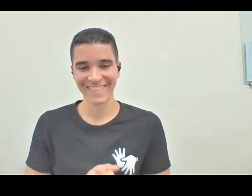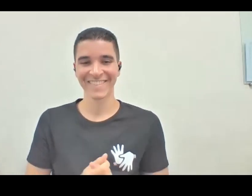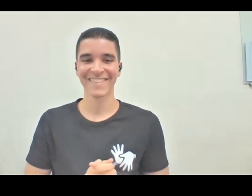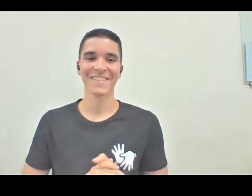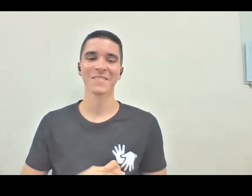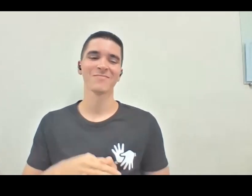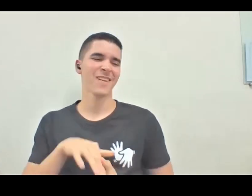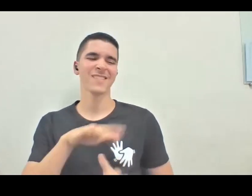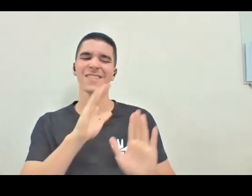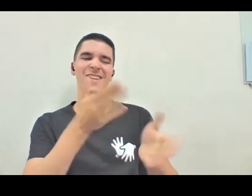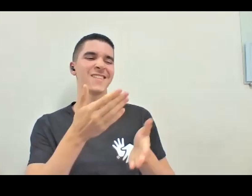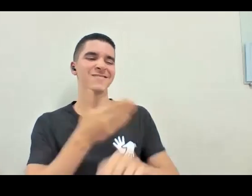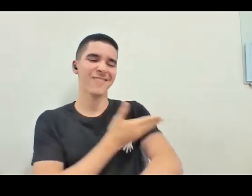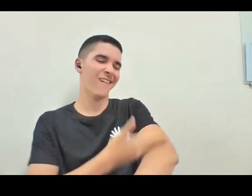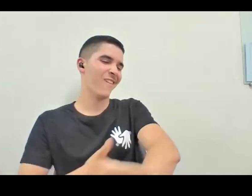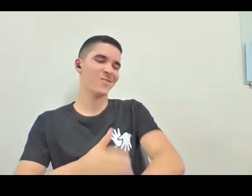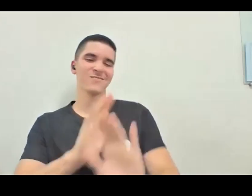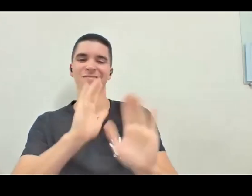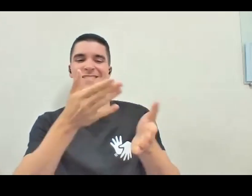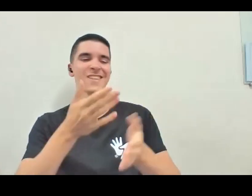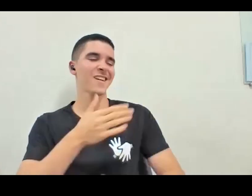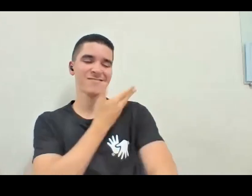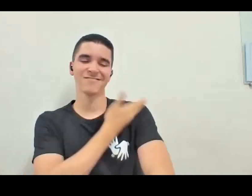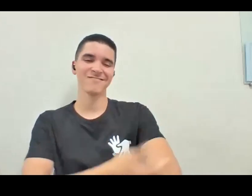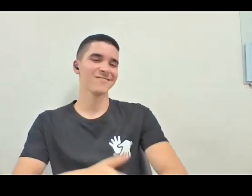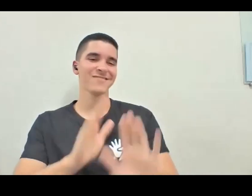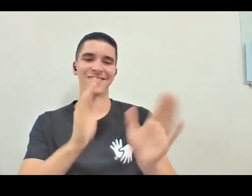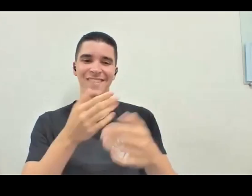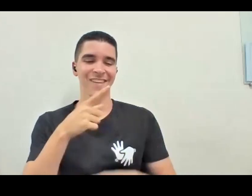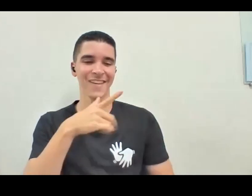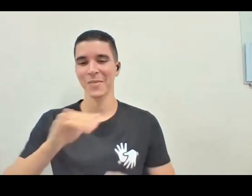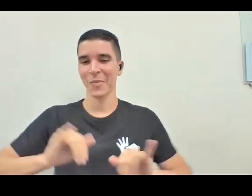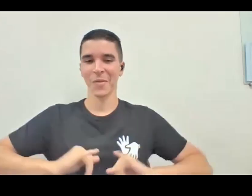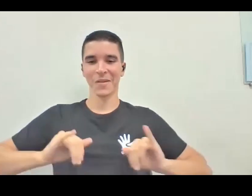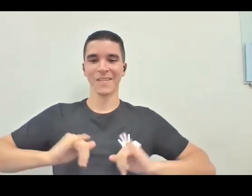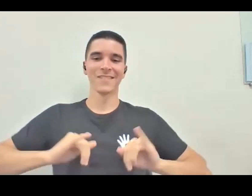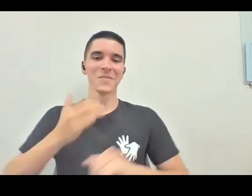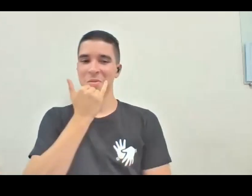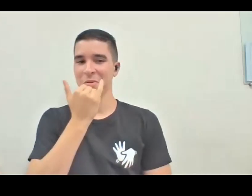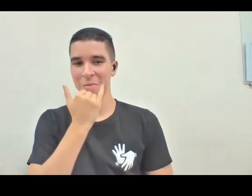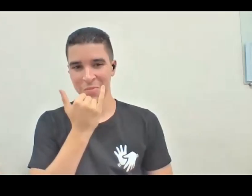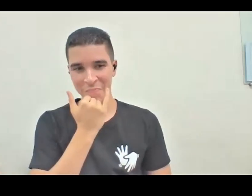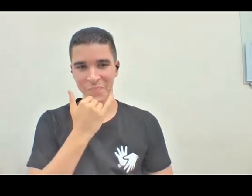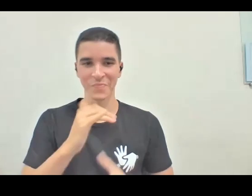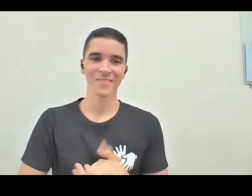habituados quando a mulher junta, eles sofrem. Desculpa. É.